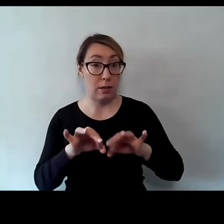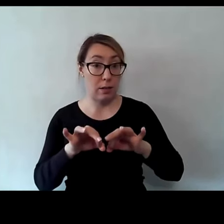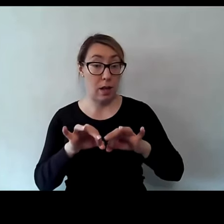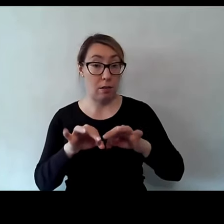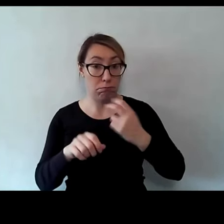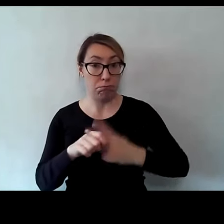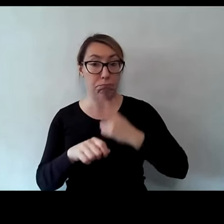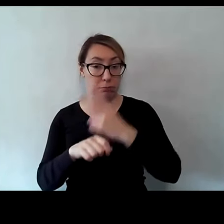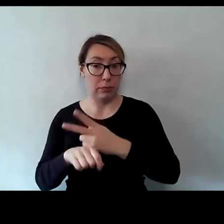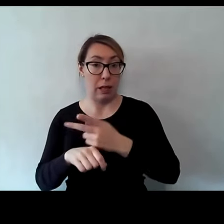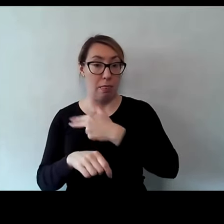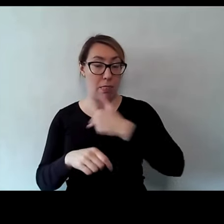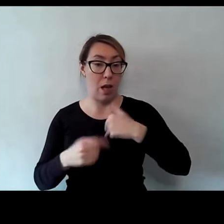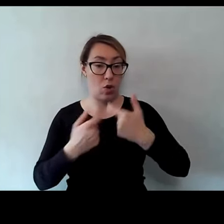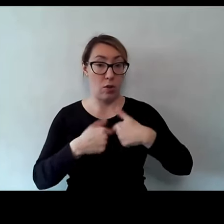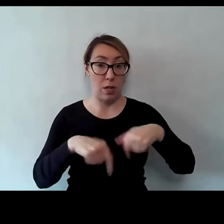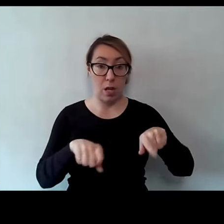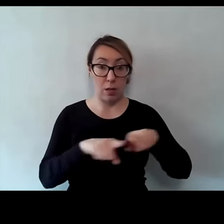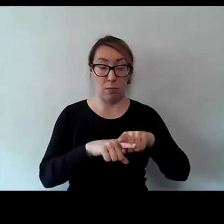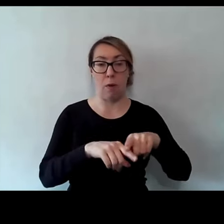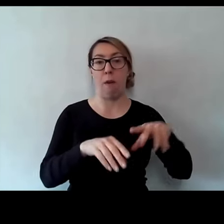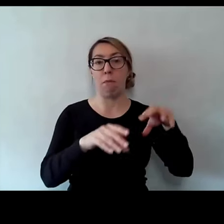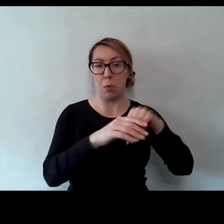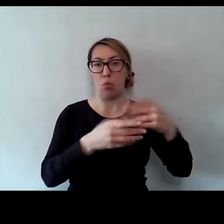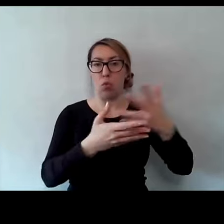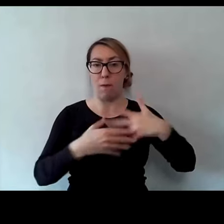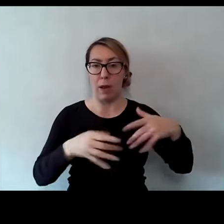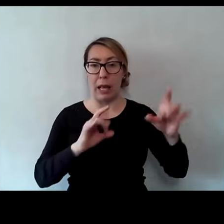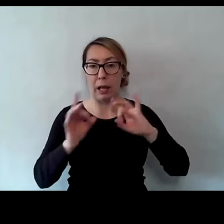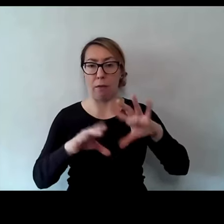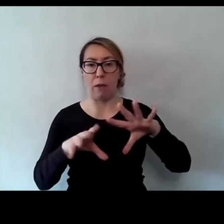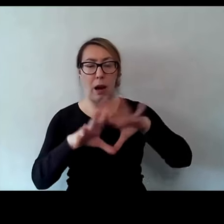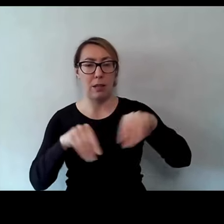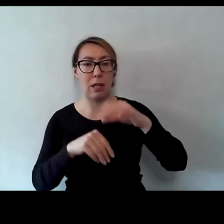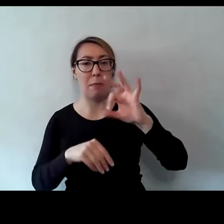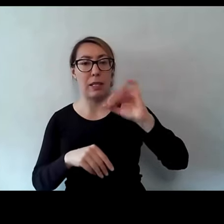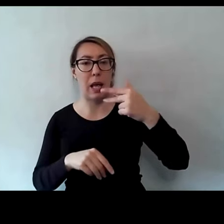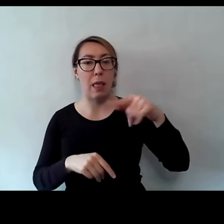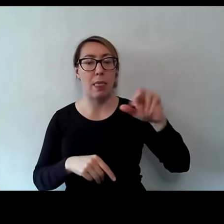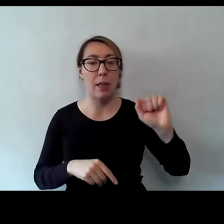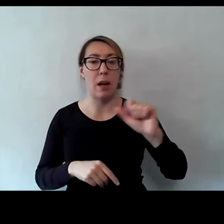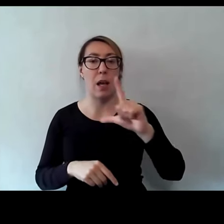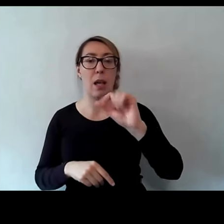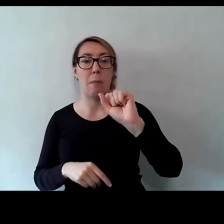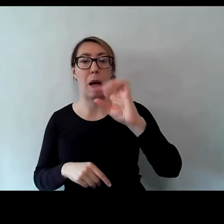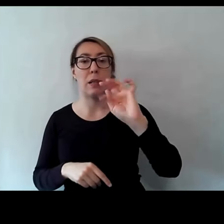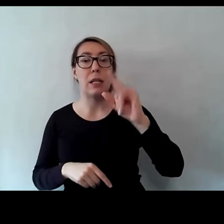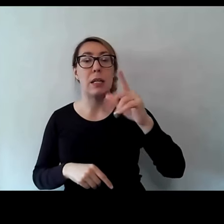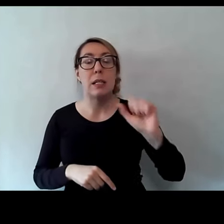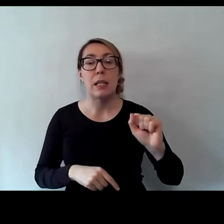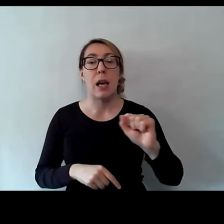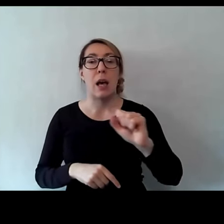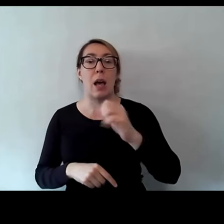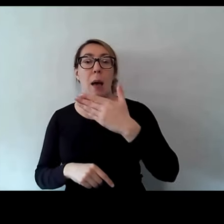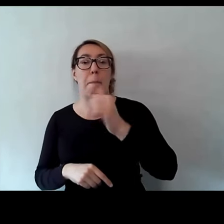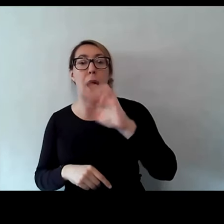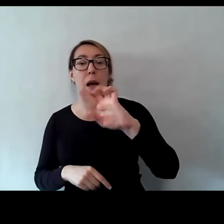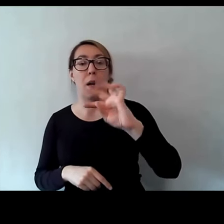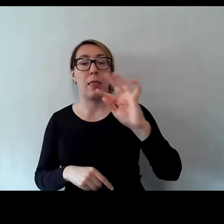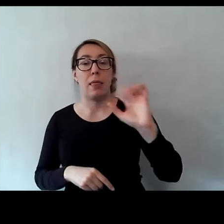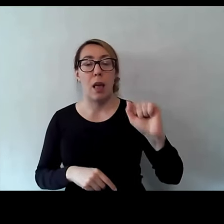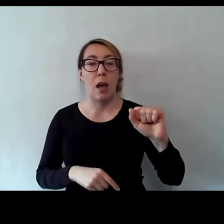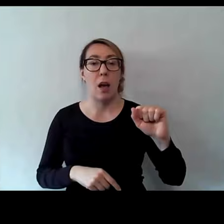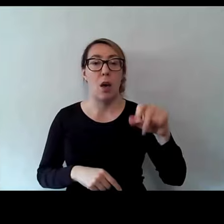jako Towarzystwo GES wspólnie z Sandrą, Patrycją i Martą Urbania